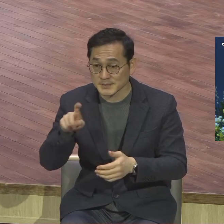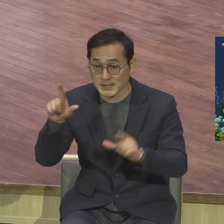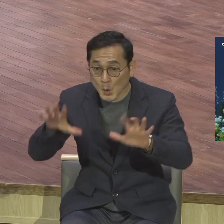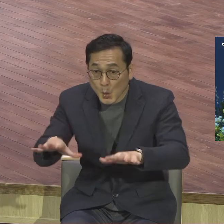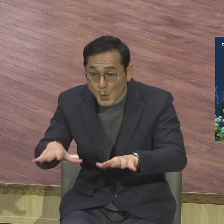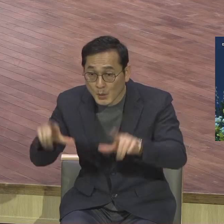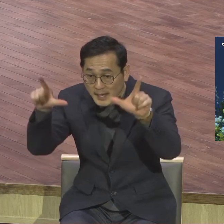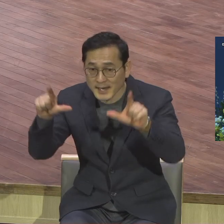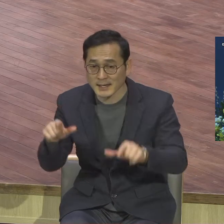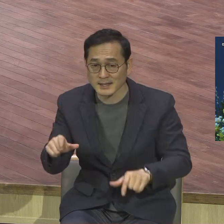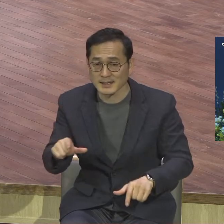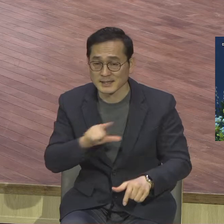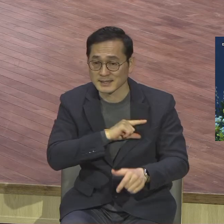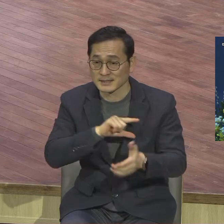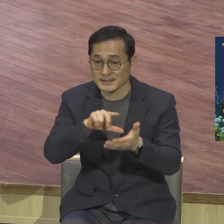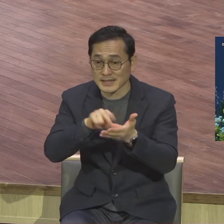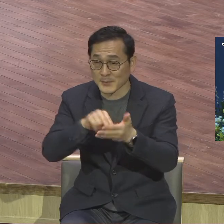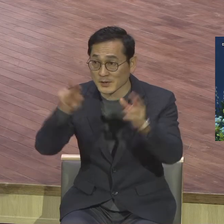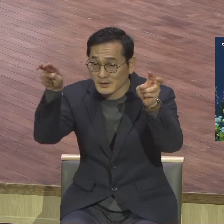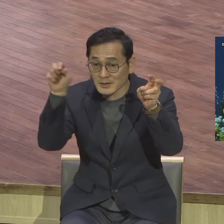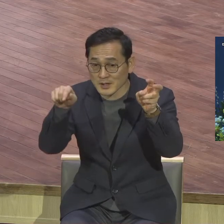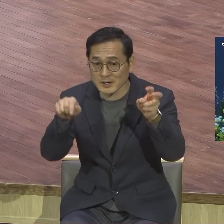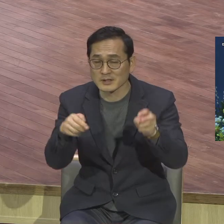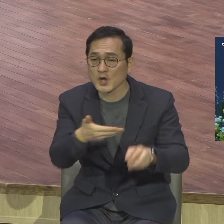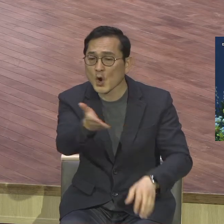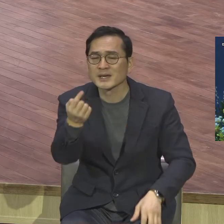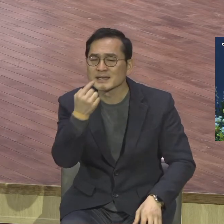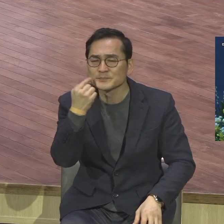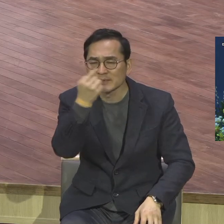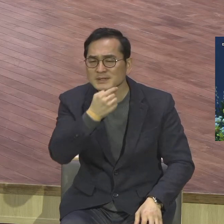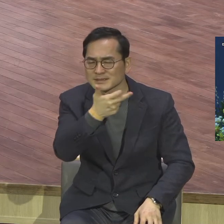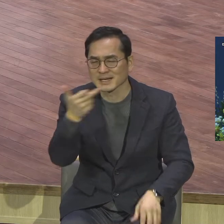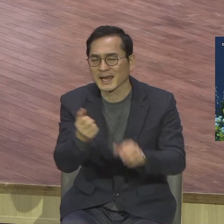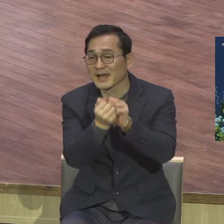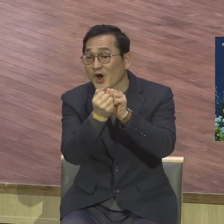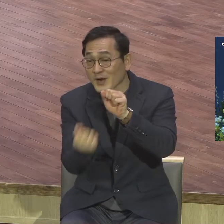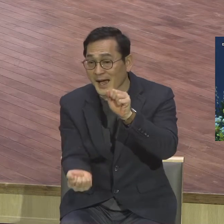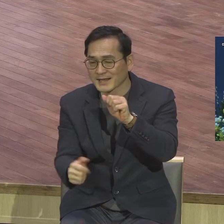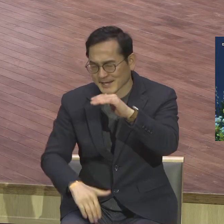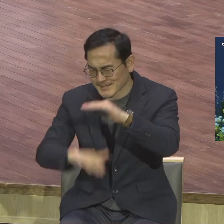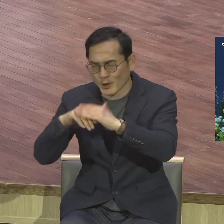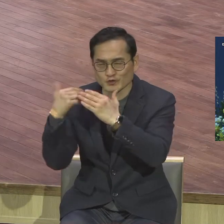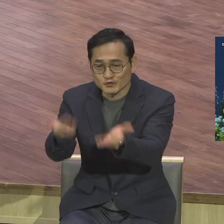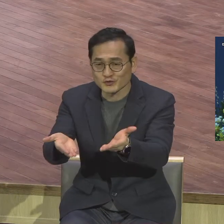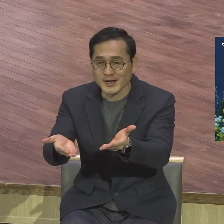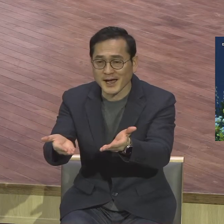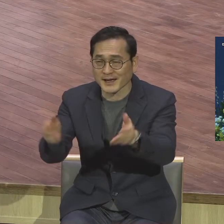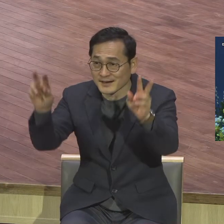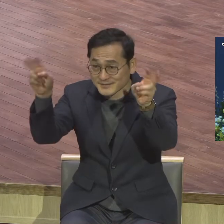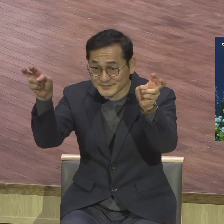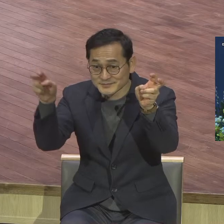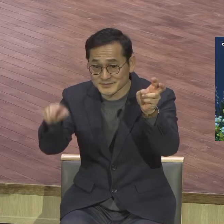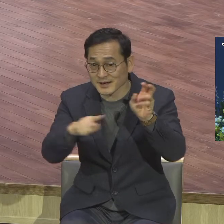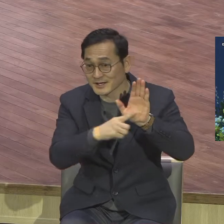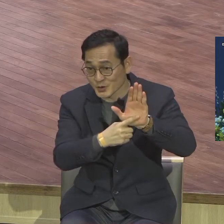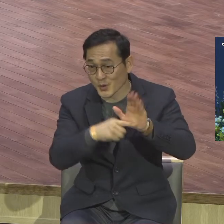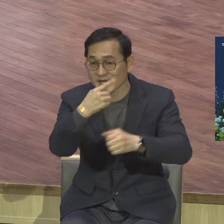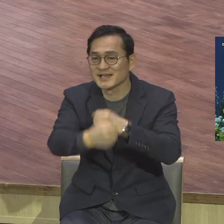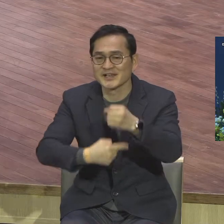채우리라는 이 언약의 말씀 붙잡고 힘차게 출발을 해줬습니다 하나님께서는 우리의